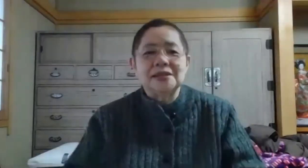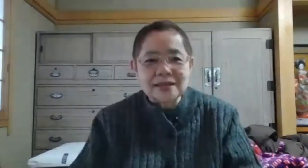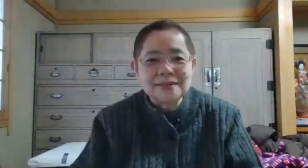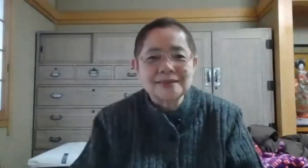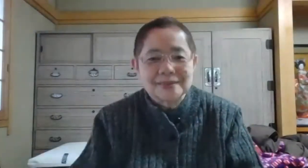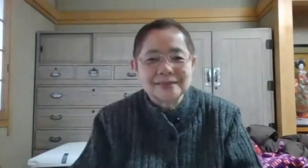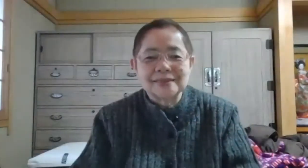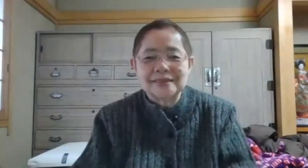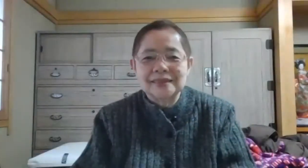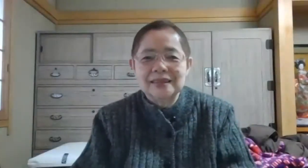です